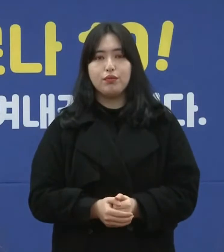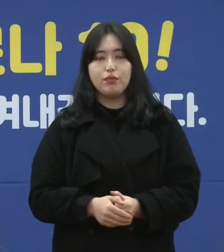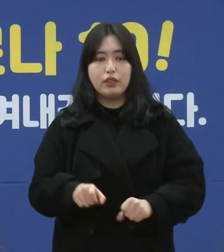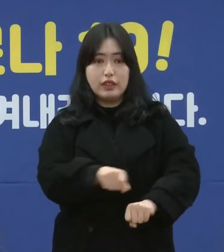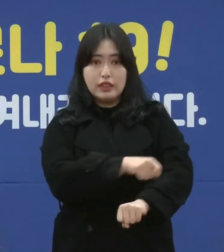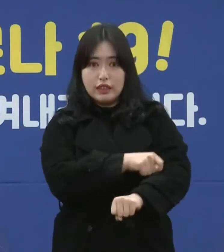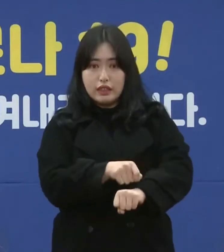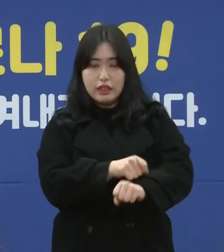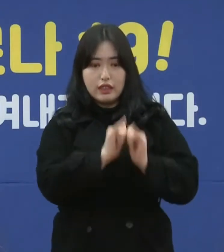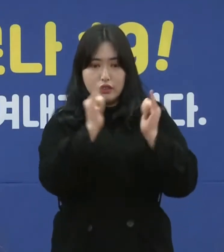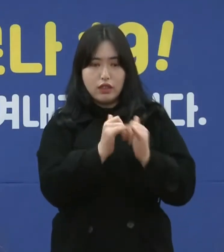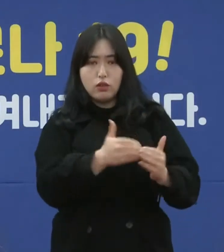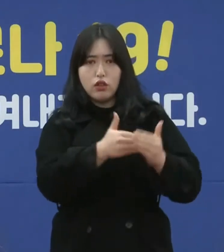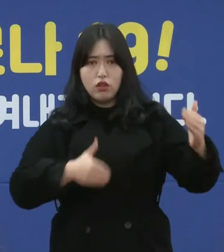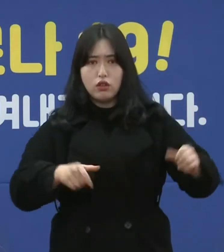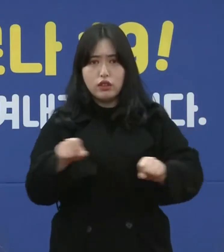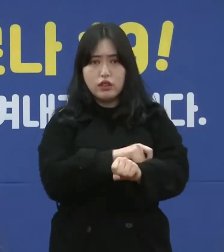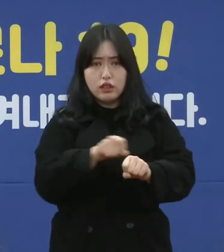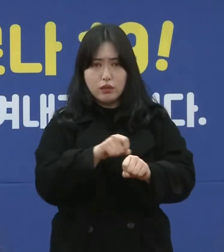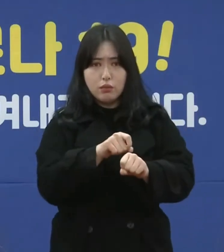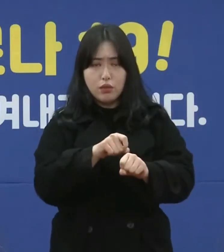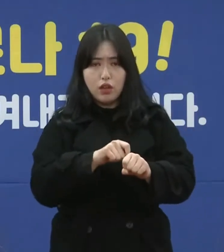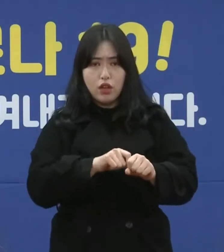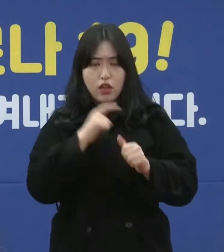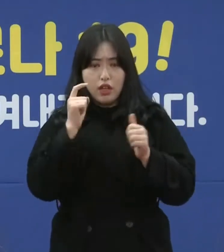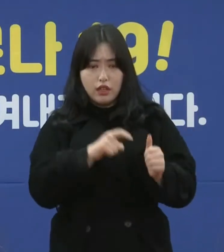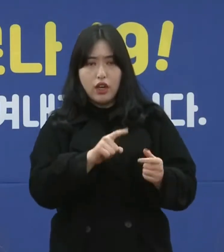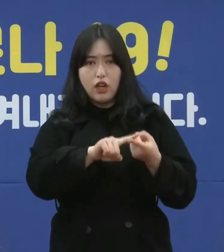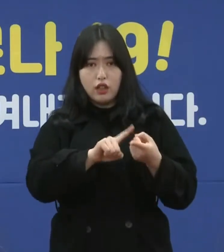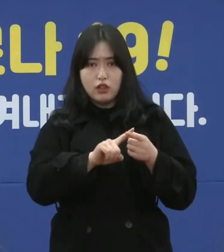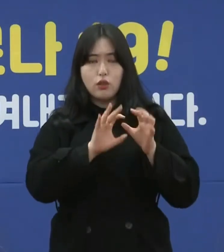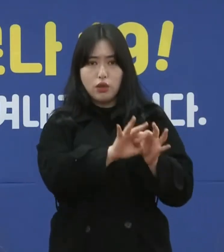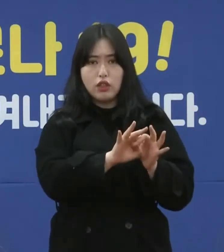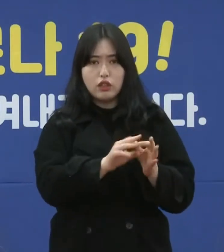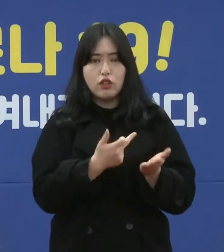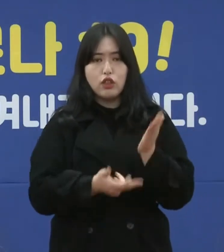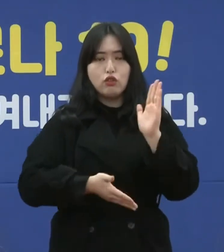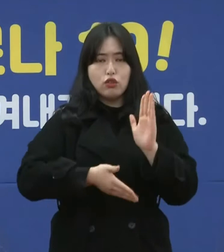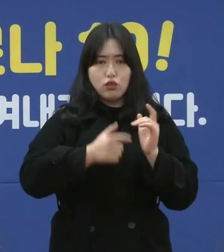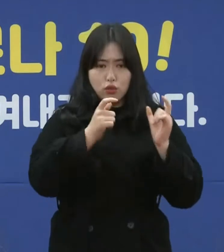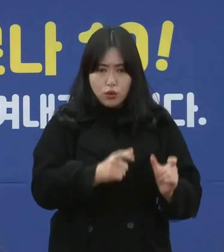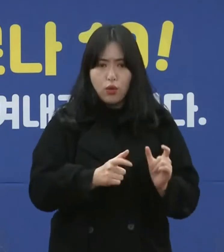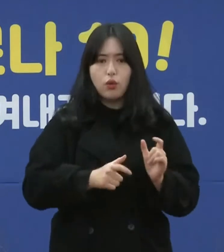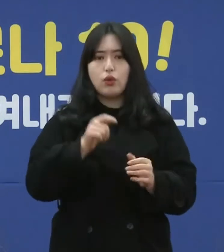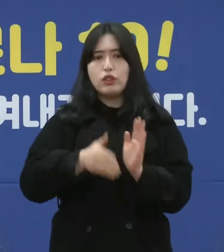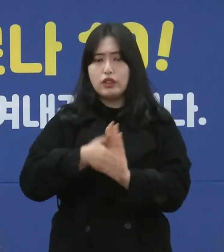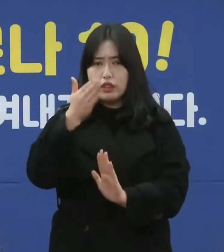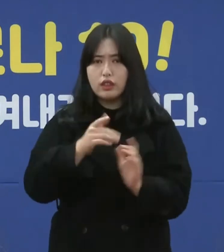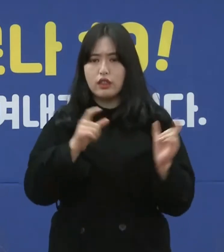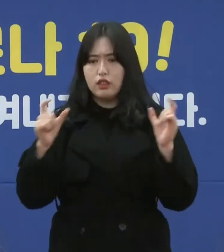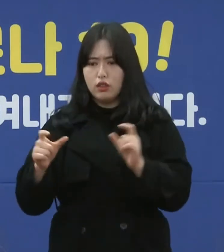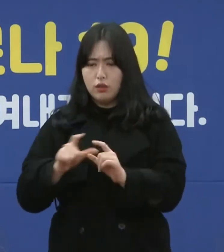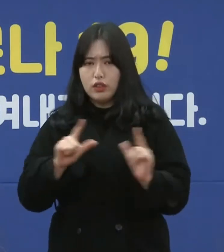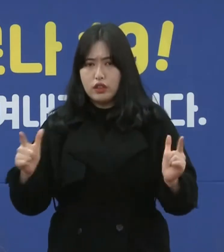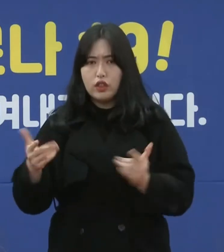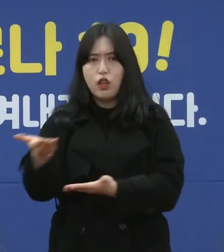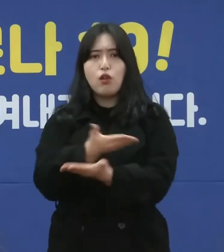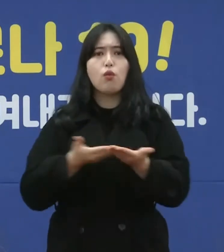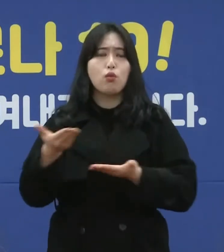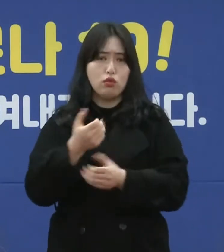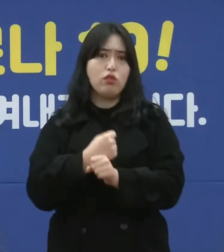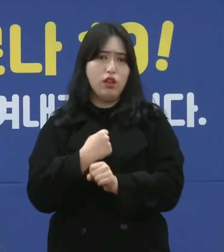특히 사회적 거리 두기 특별 현장 점검 관련해서는 제주도와 행정시 읍면동이 상황 정보를 공유하고